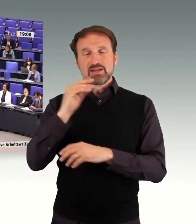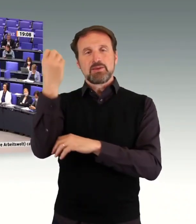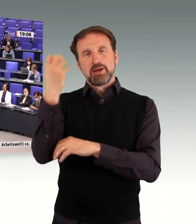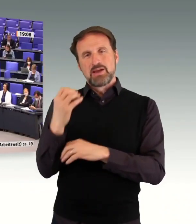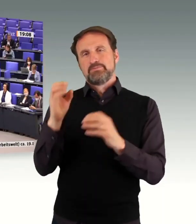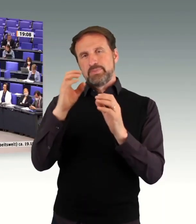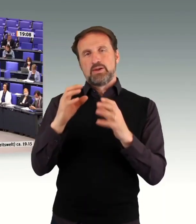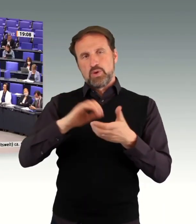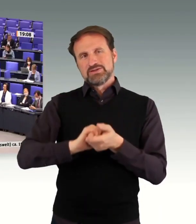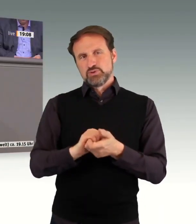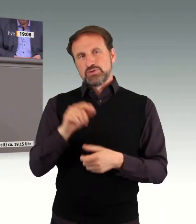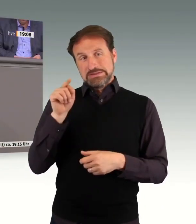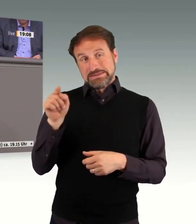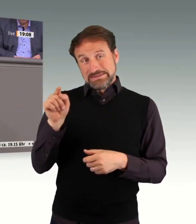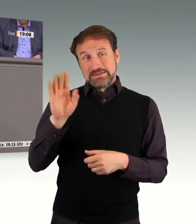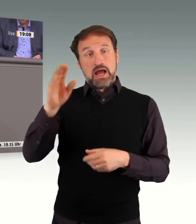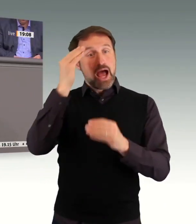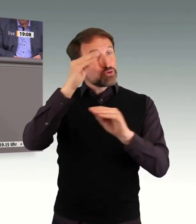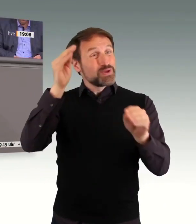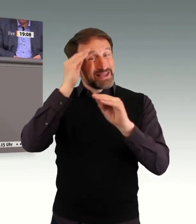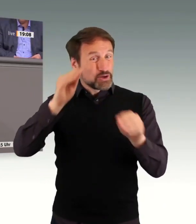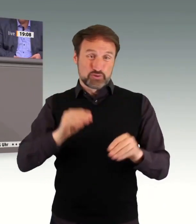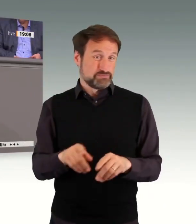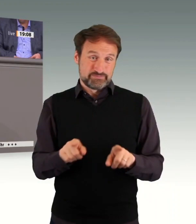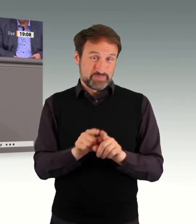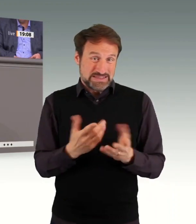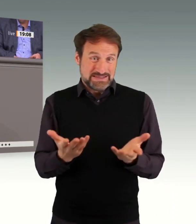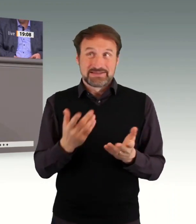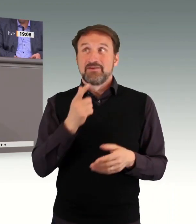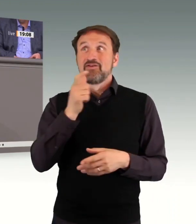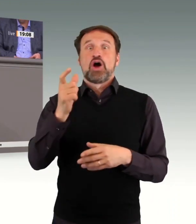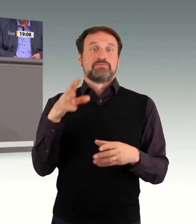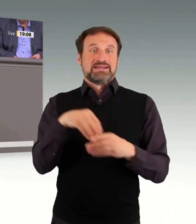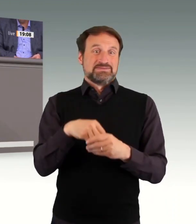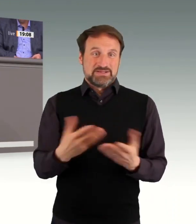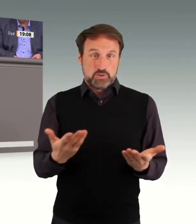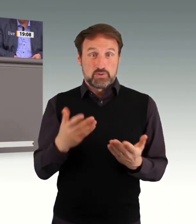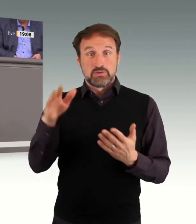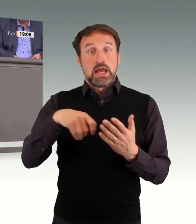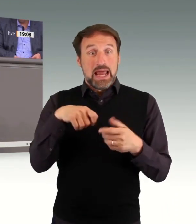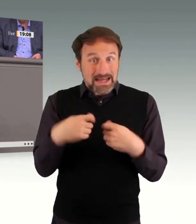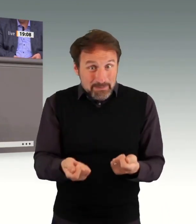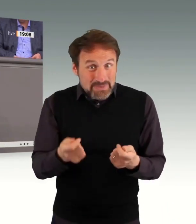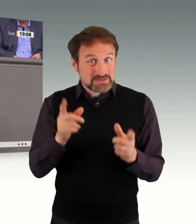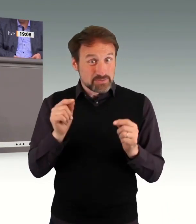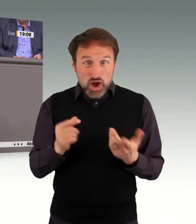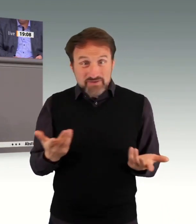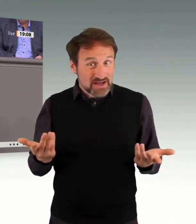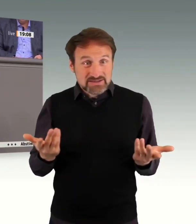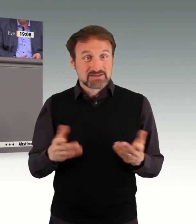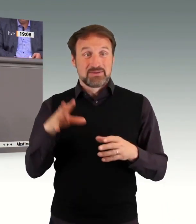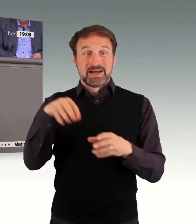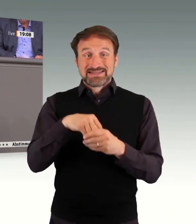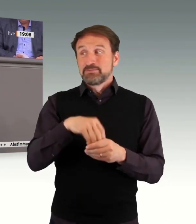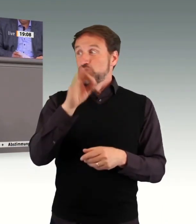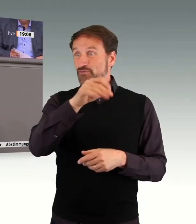hier bereits weitere erhebliche Defizite. Corinna Röfer hat sie angesprochen. Viel zu kurze Fristen, Texte nicht in leichter Sprache und wenig Beteiligung. Mit dem